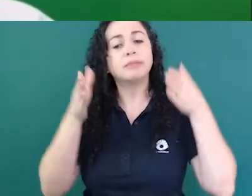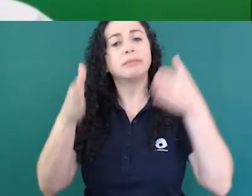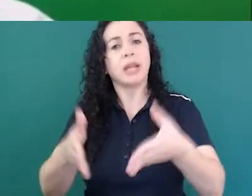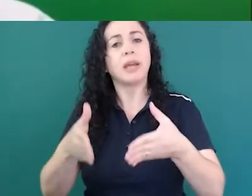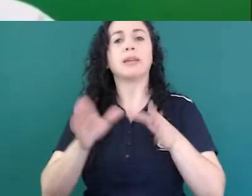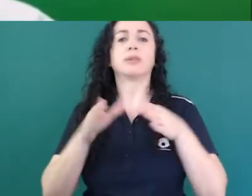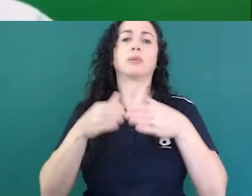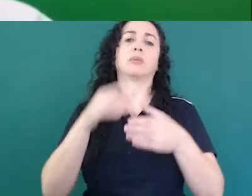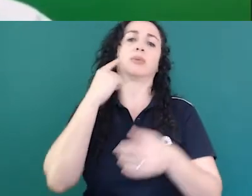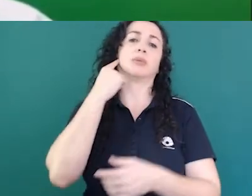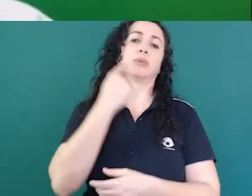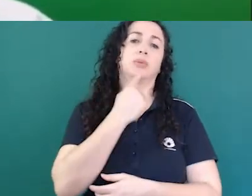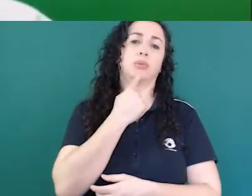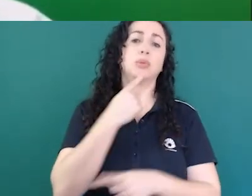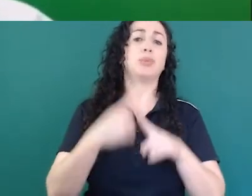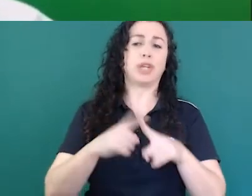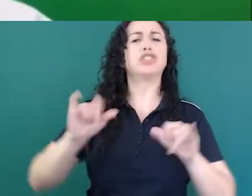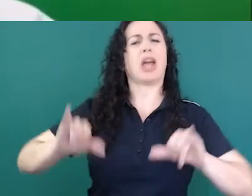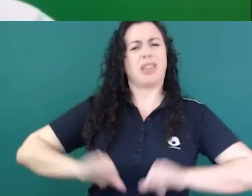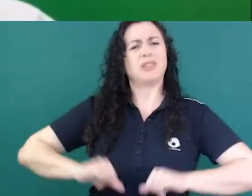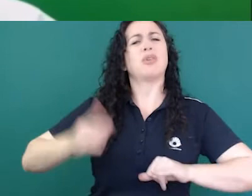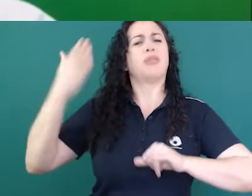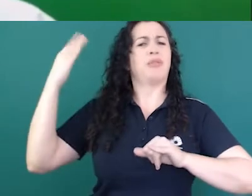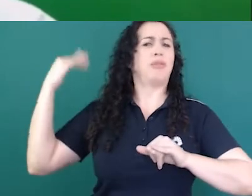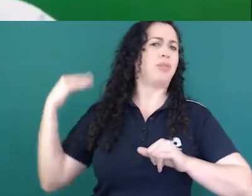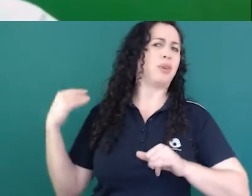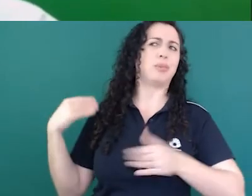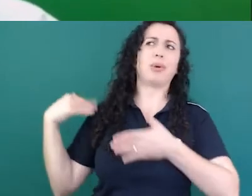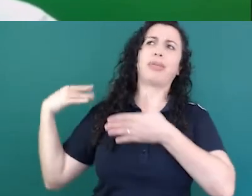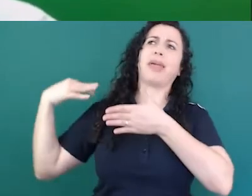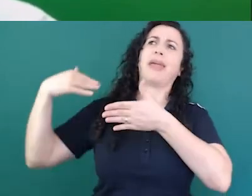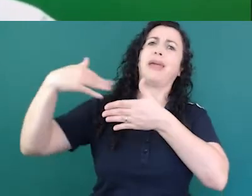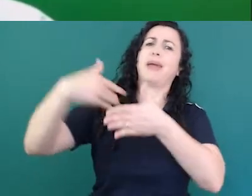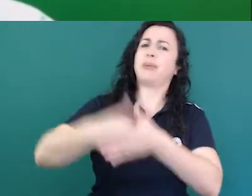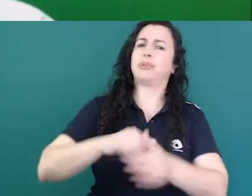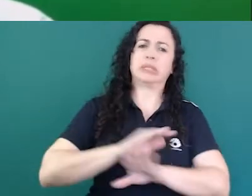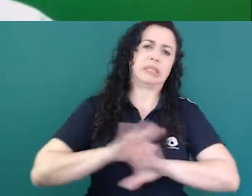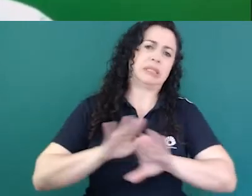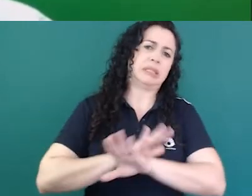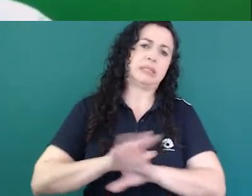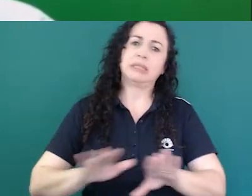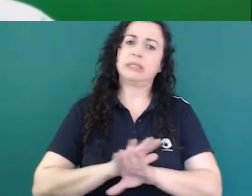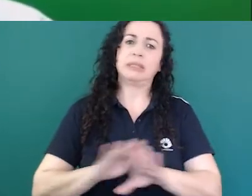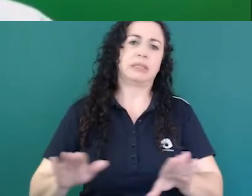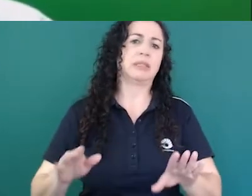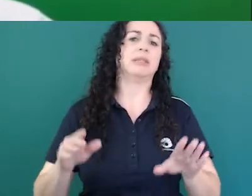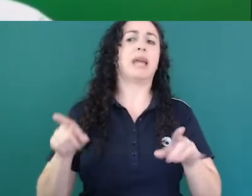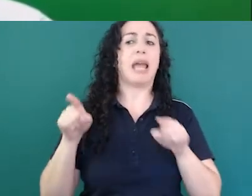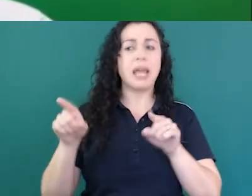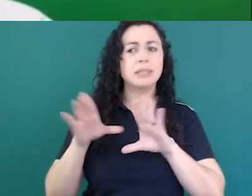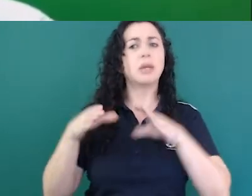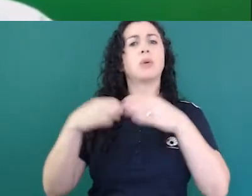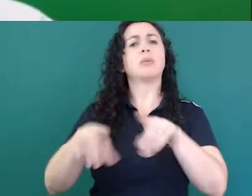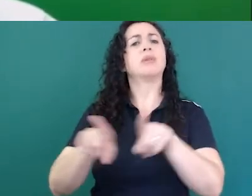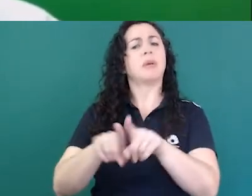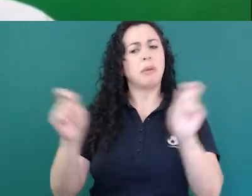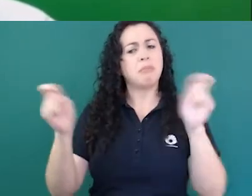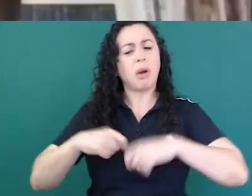ao longo do tempo que eu acho que tem muito que contribui também certo acho que precisamos caminhar